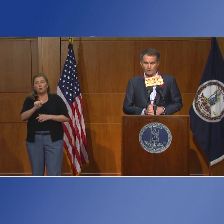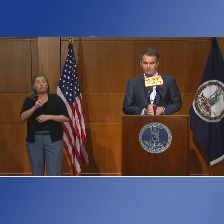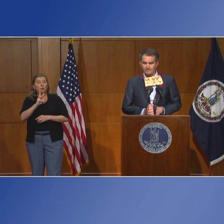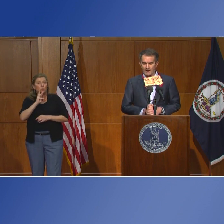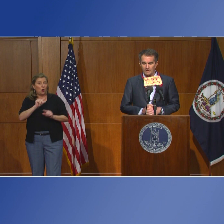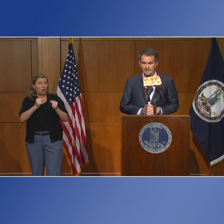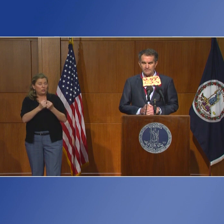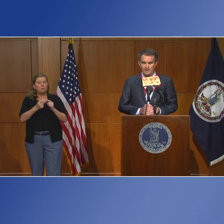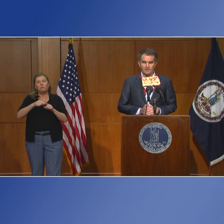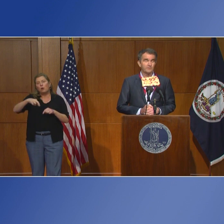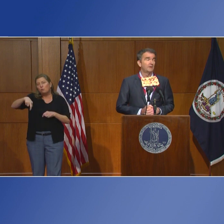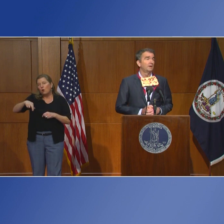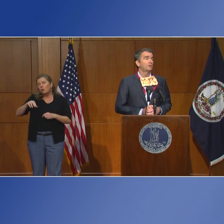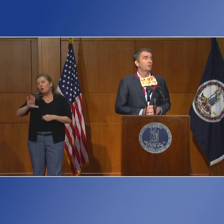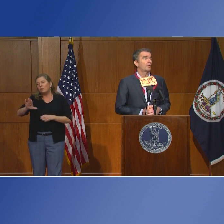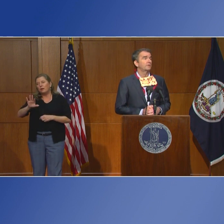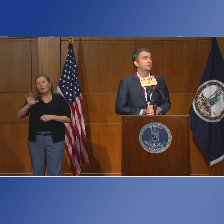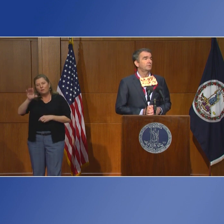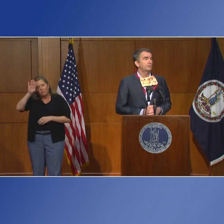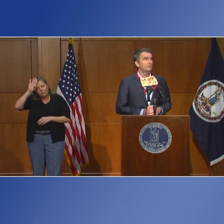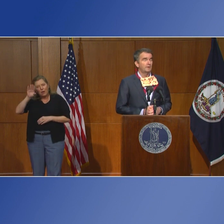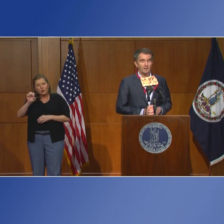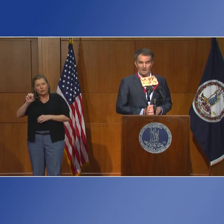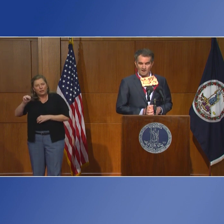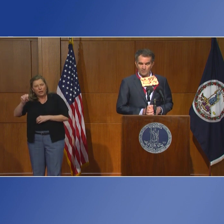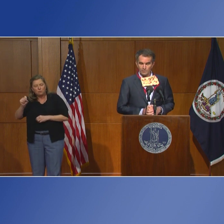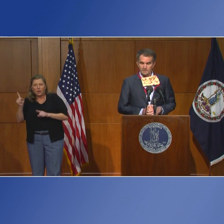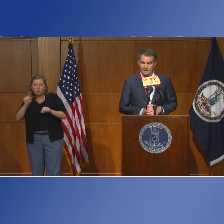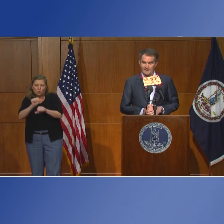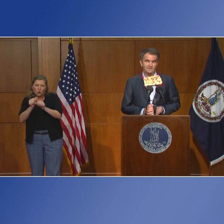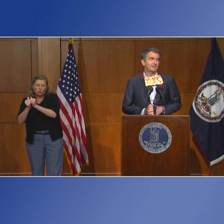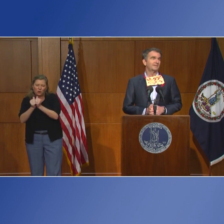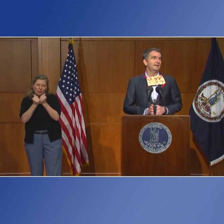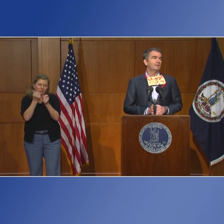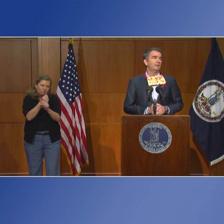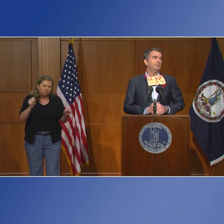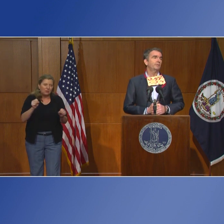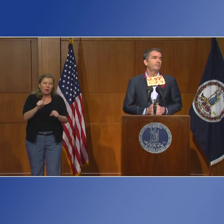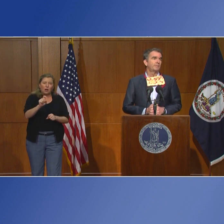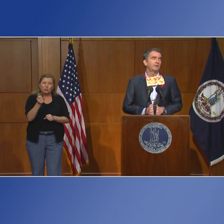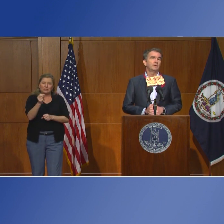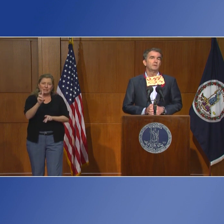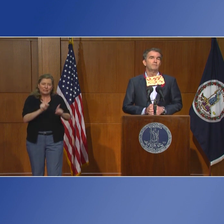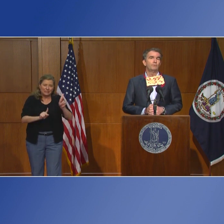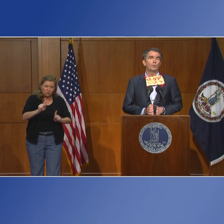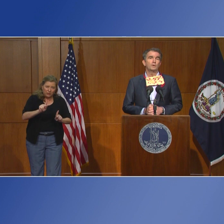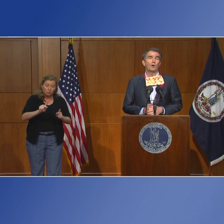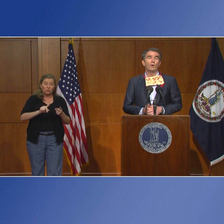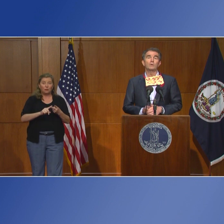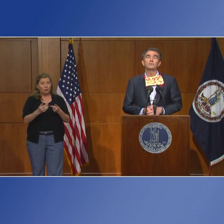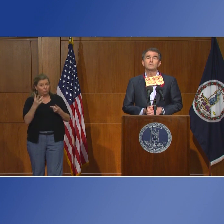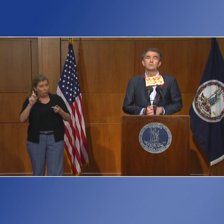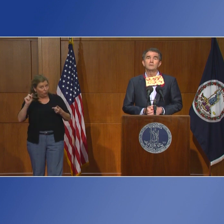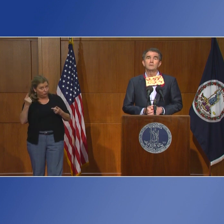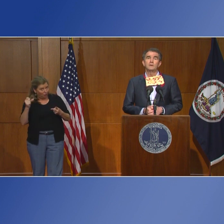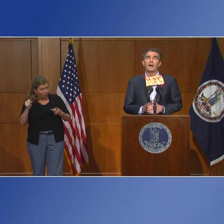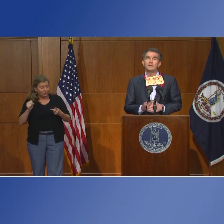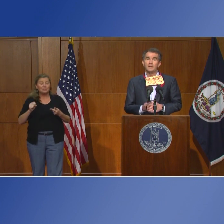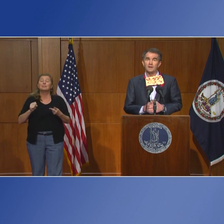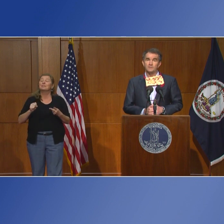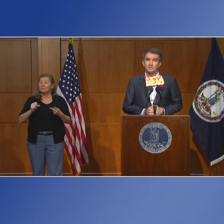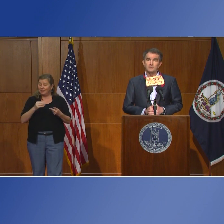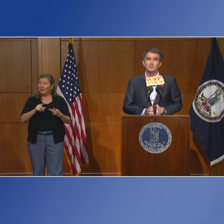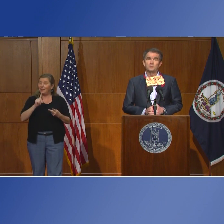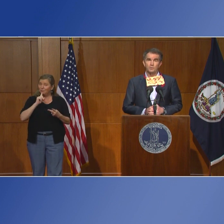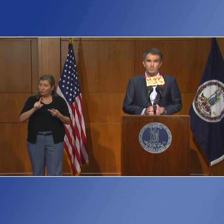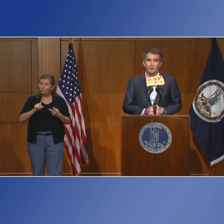y con los servicios de emergencia de Roanoke y rescataron mucha